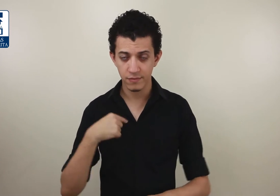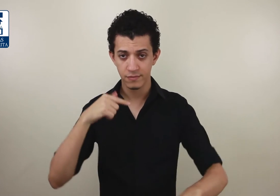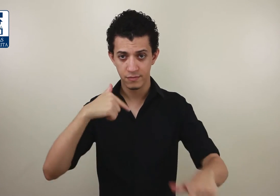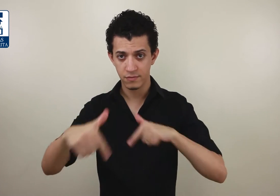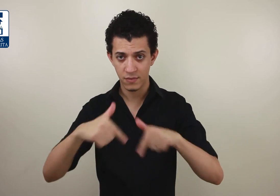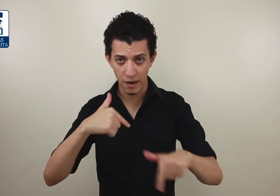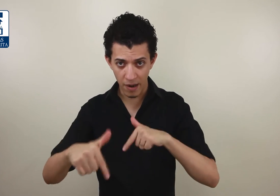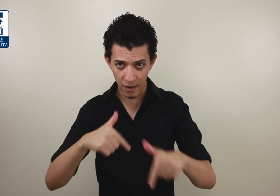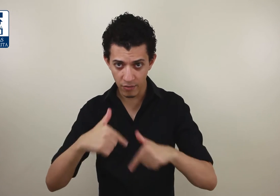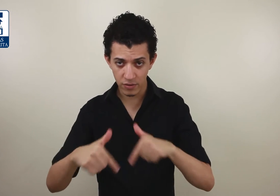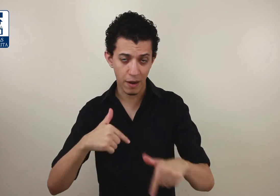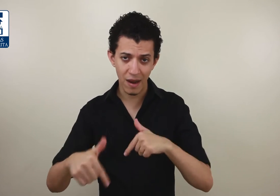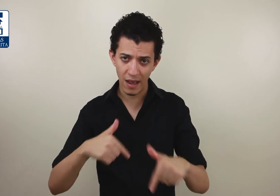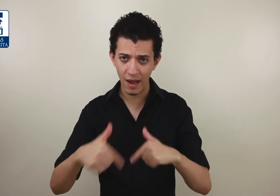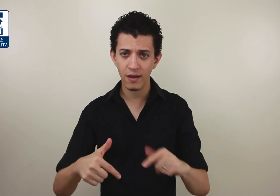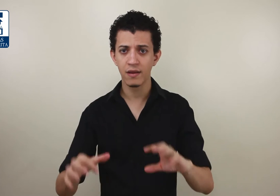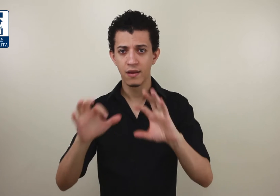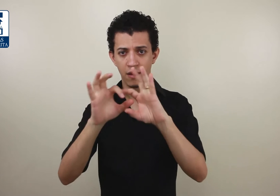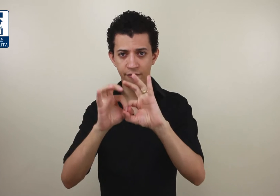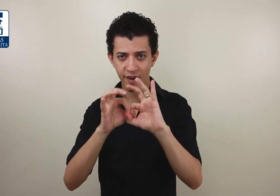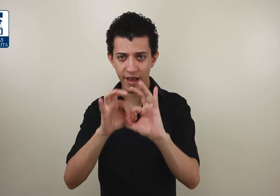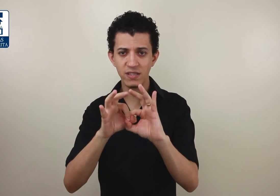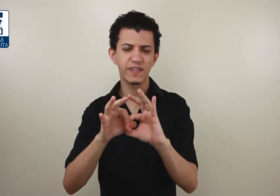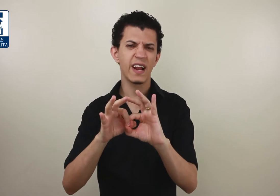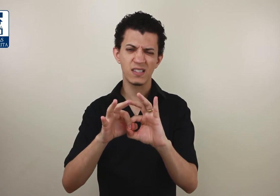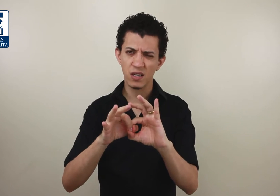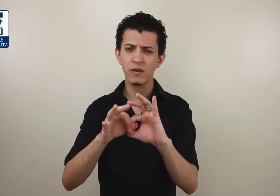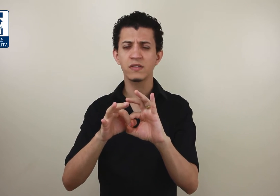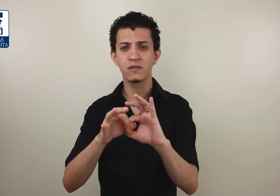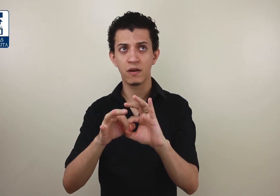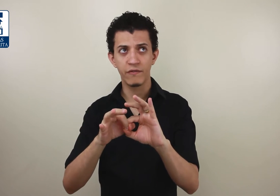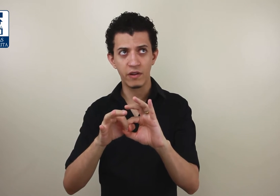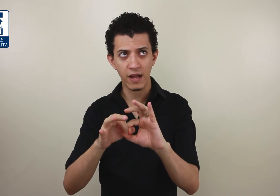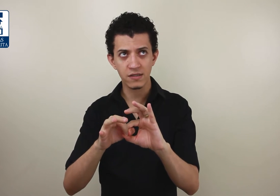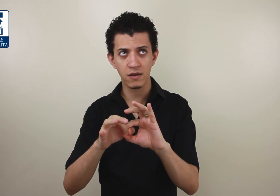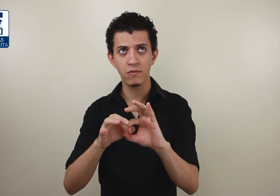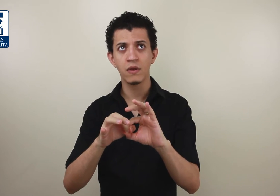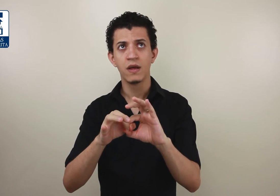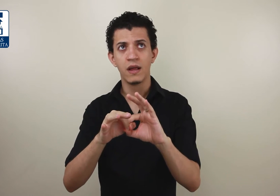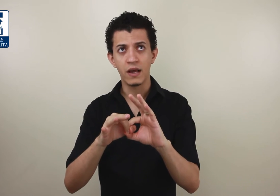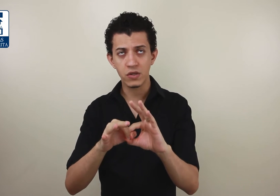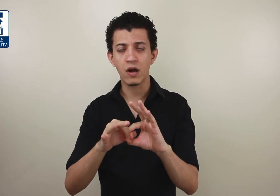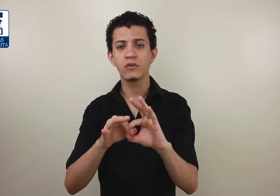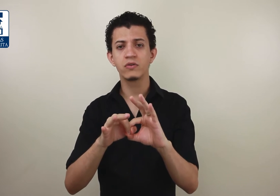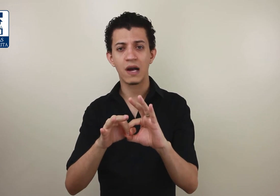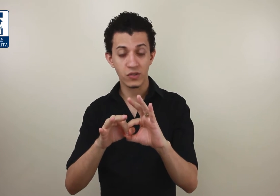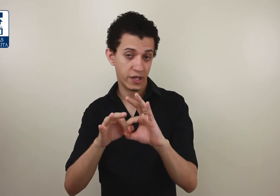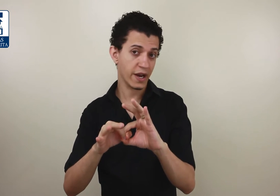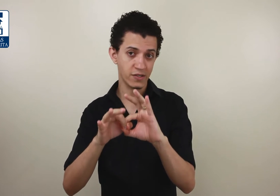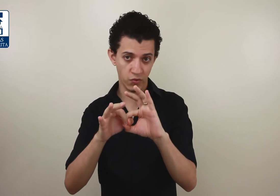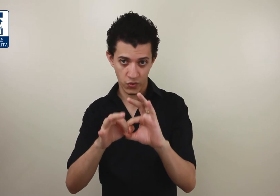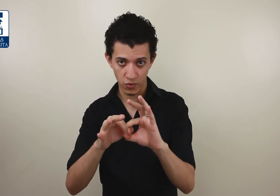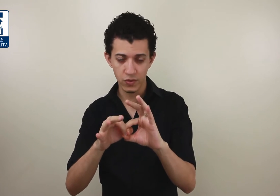Eu trabalho, trabalhar, FENEIS, Federação Nacional de Educação e Integração dos Surdos.